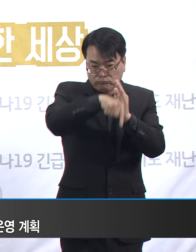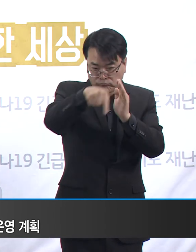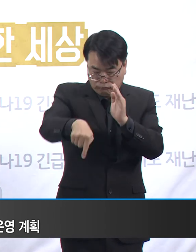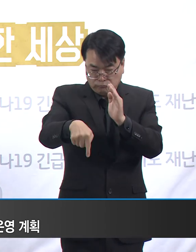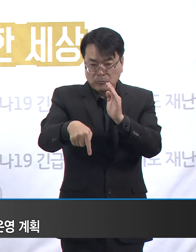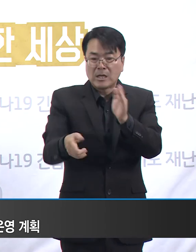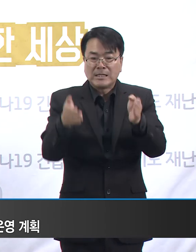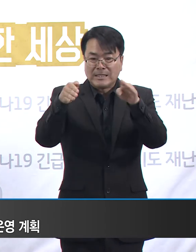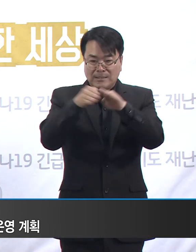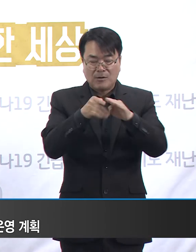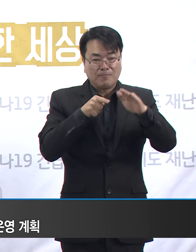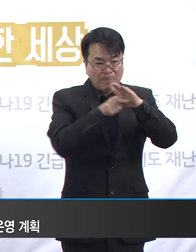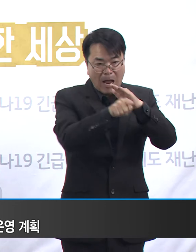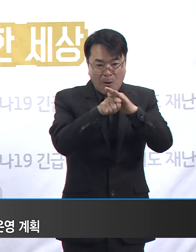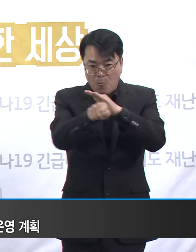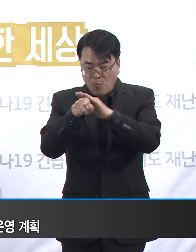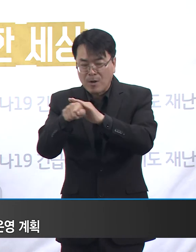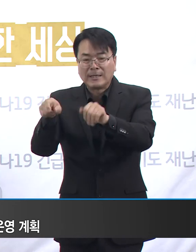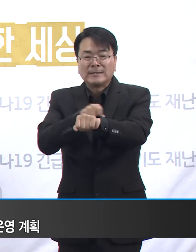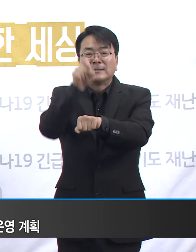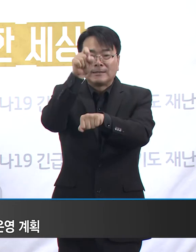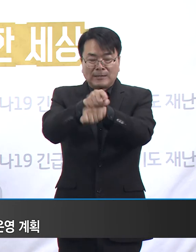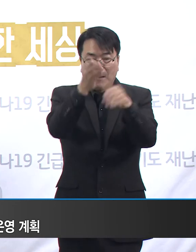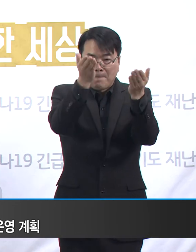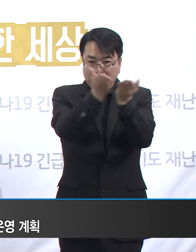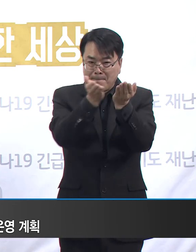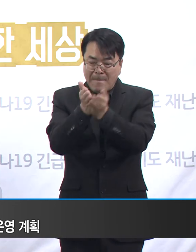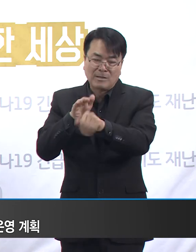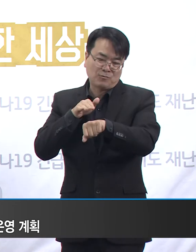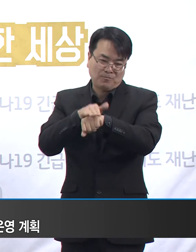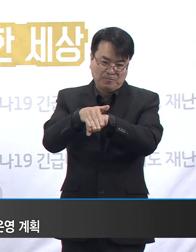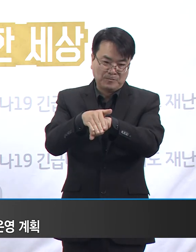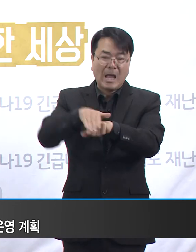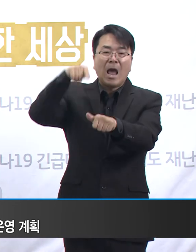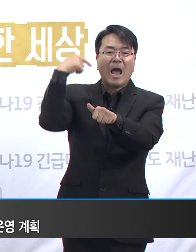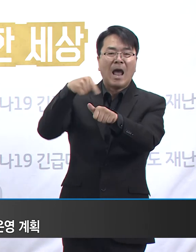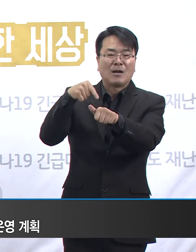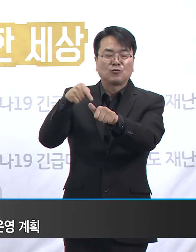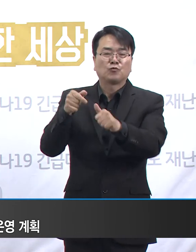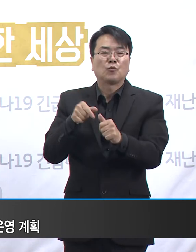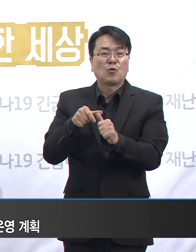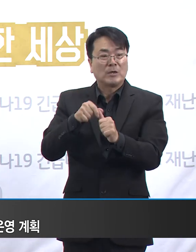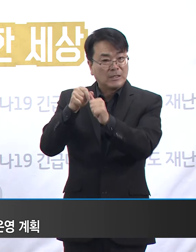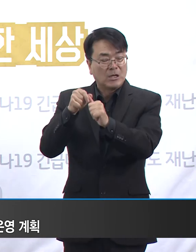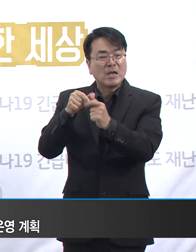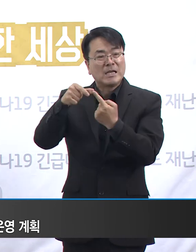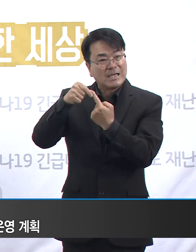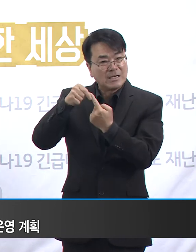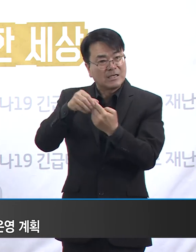순회하면서 각 시설 특성에 맞는 맞춤식 현장 교육과 지도를 진행합니다.